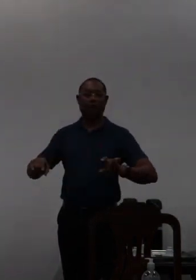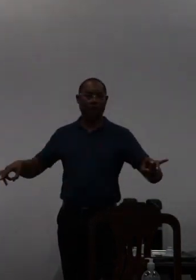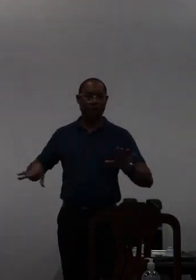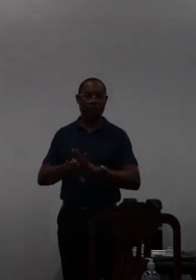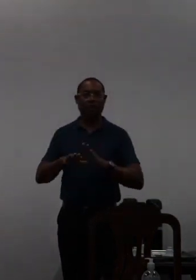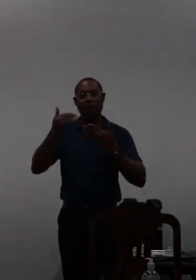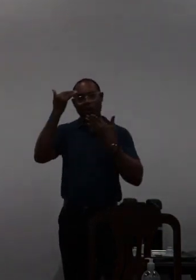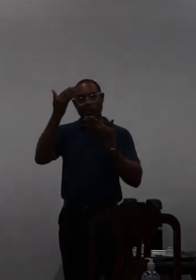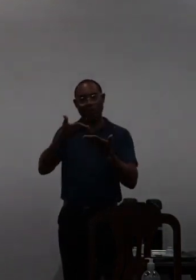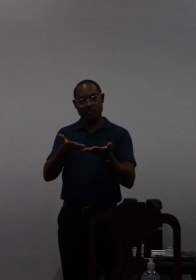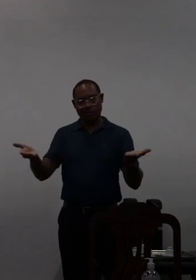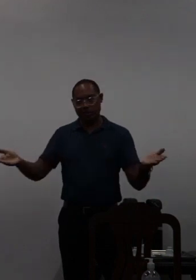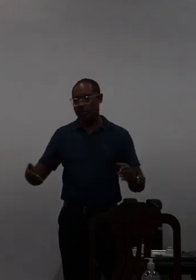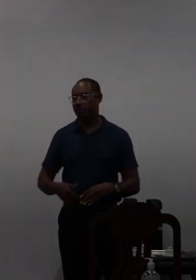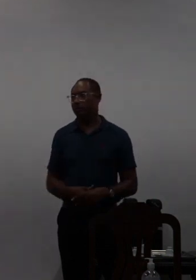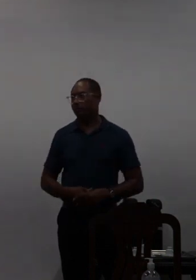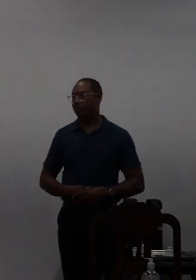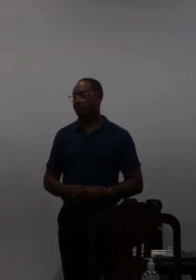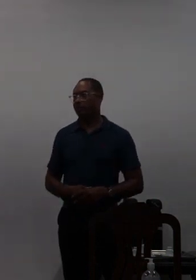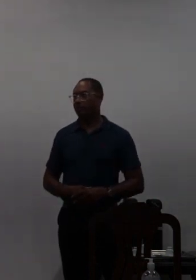agradeço a atenção de todos